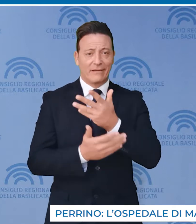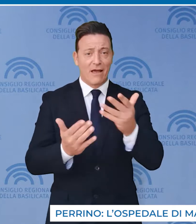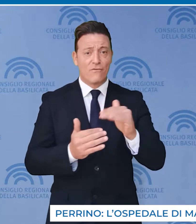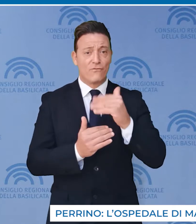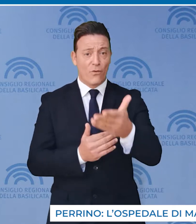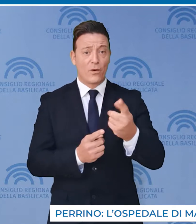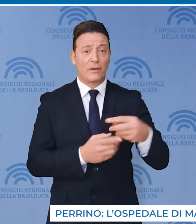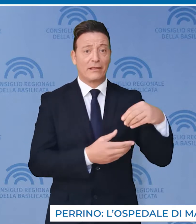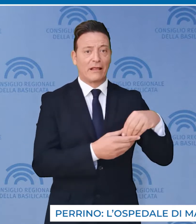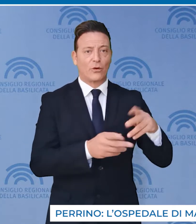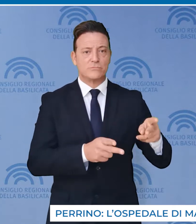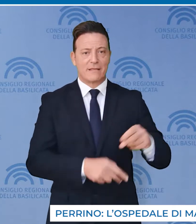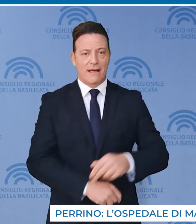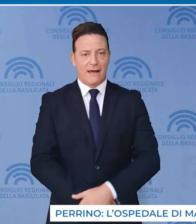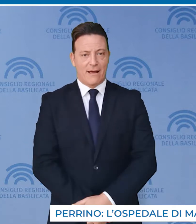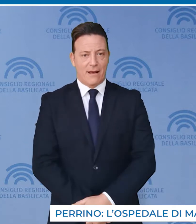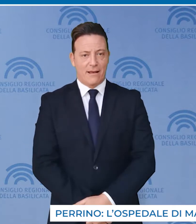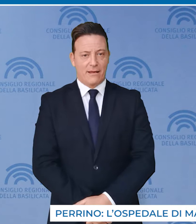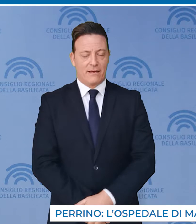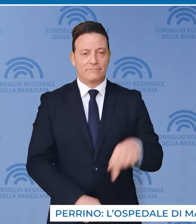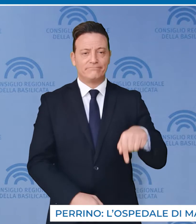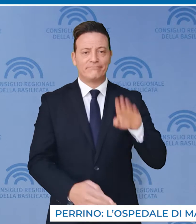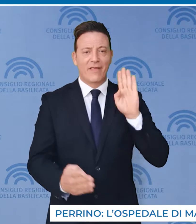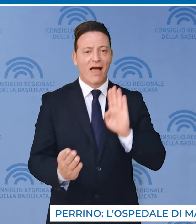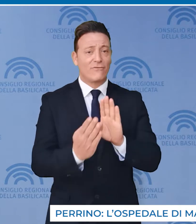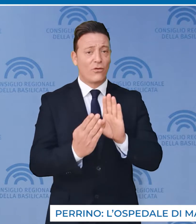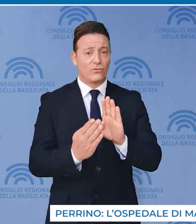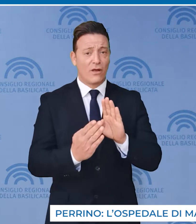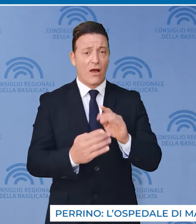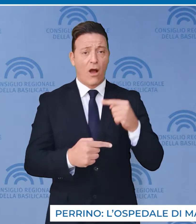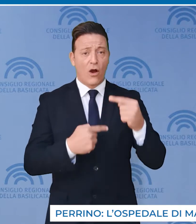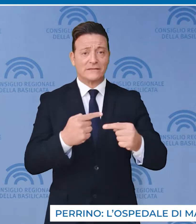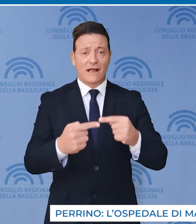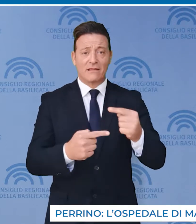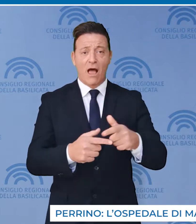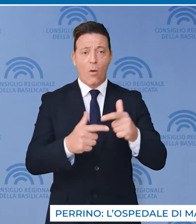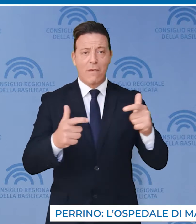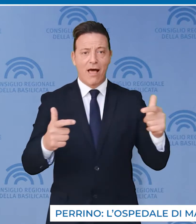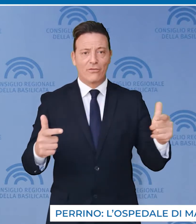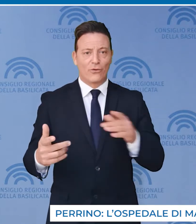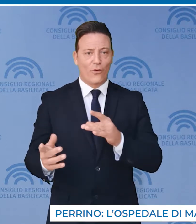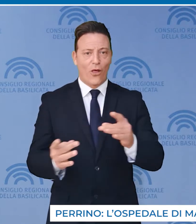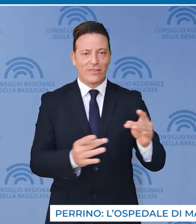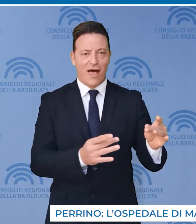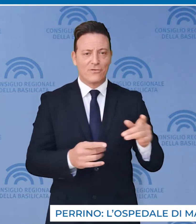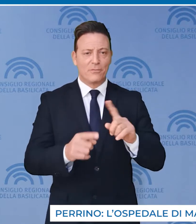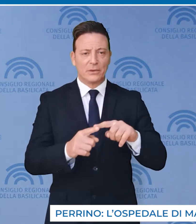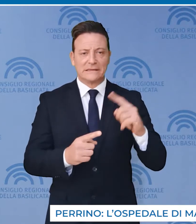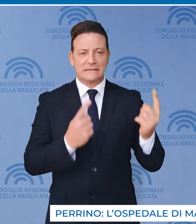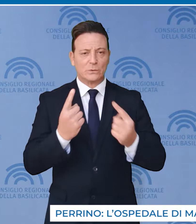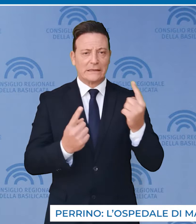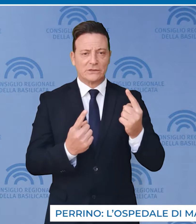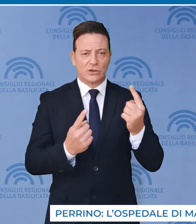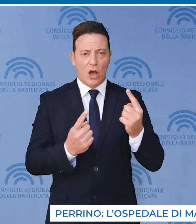fuori e dentro l'ospedale. Mentre si fronteggia il costante aumento dei contagi e il relativo